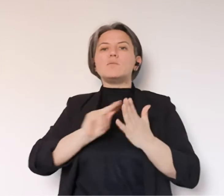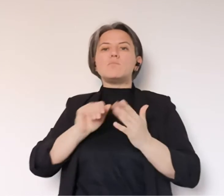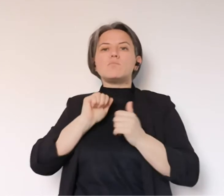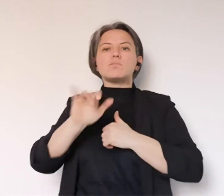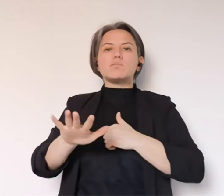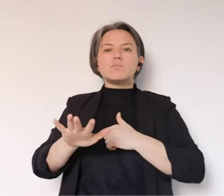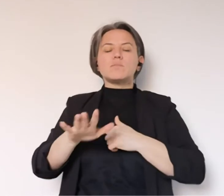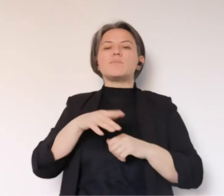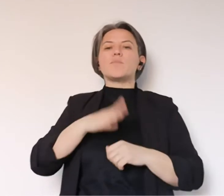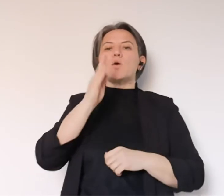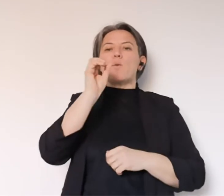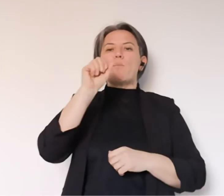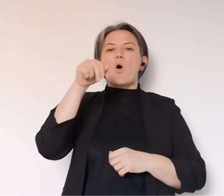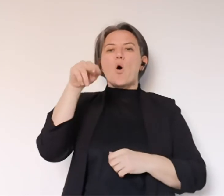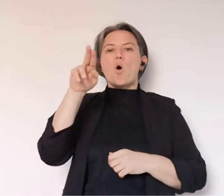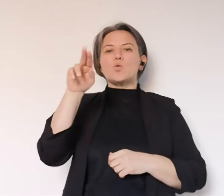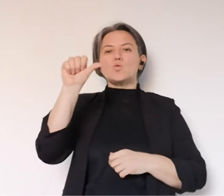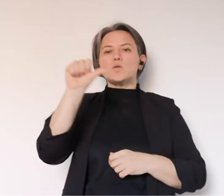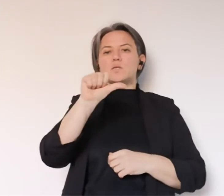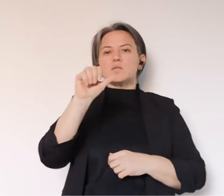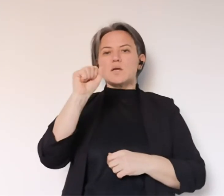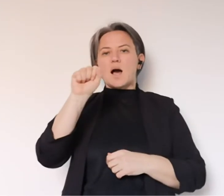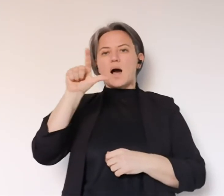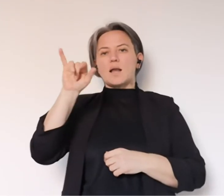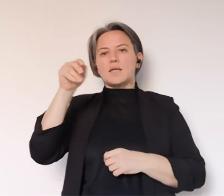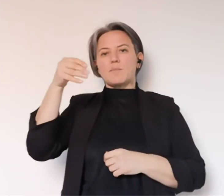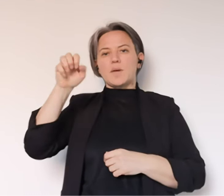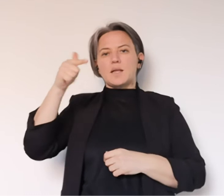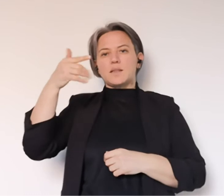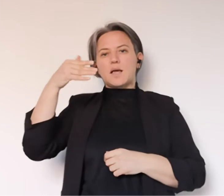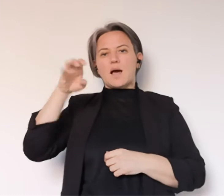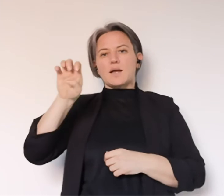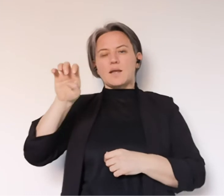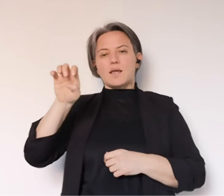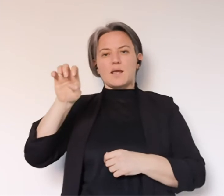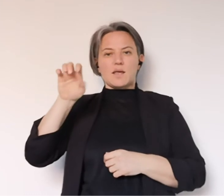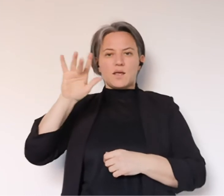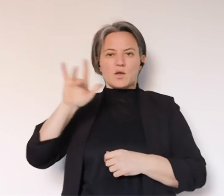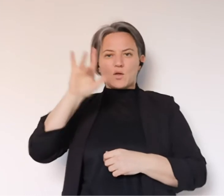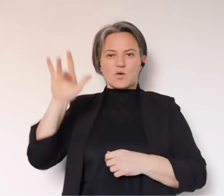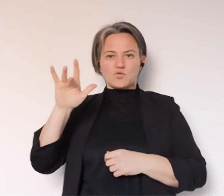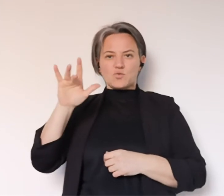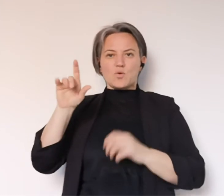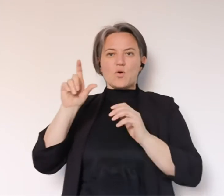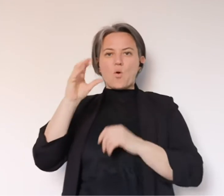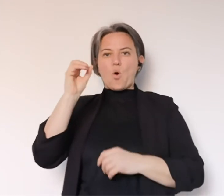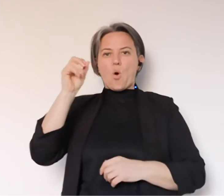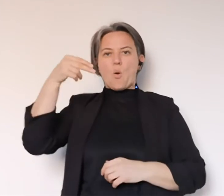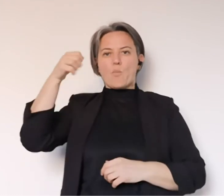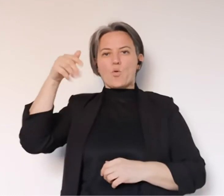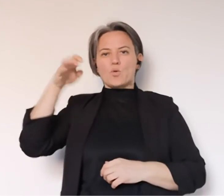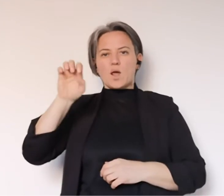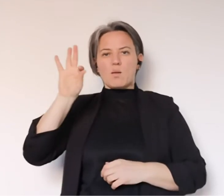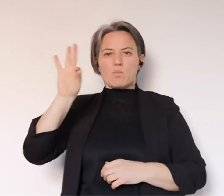distribuzione delle borse, potete scrivere a bonusalimentare.comune